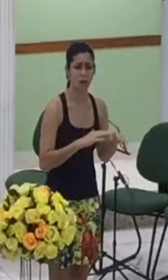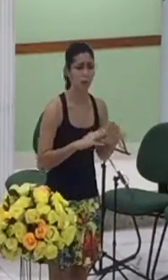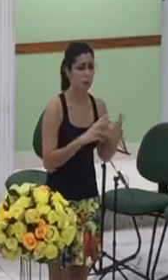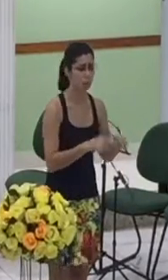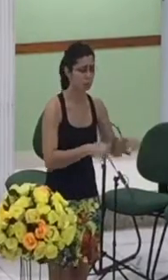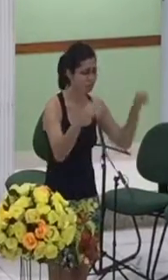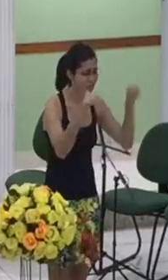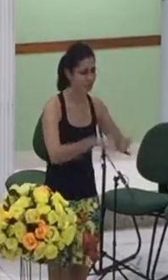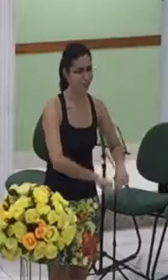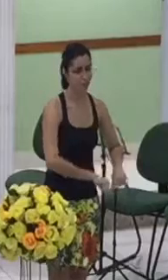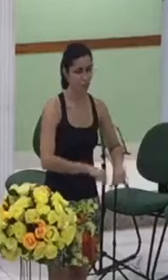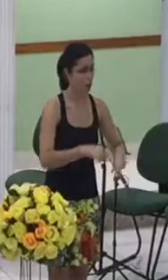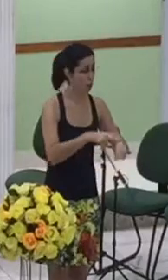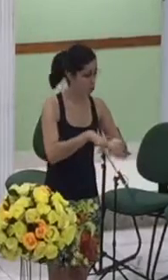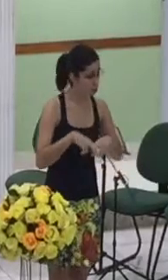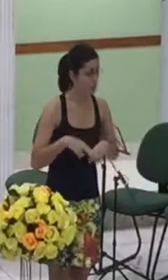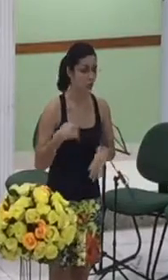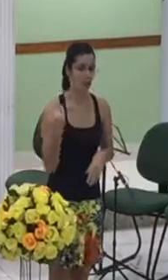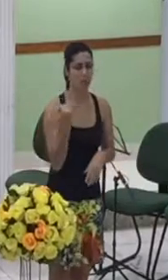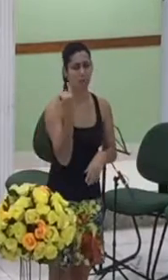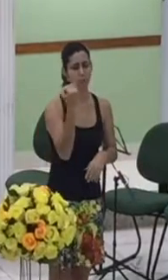que a dedicação de vocês não é em vão